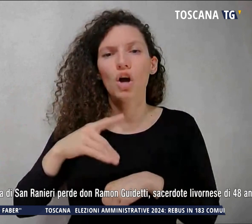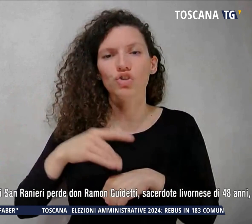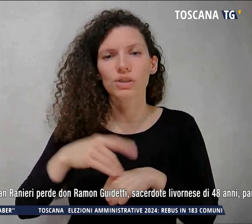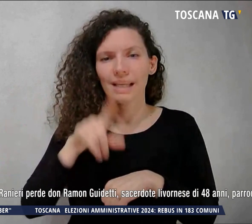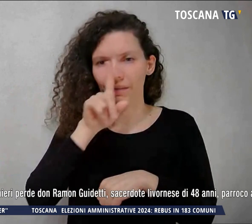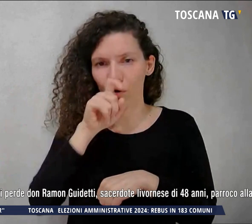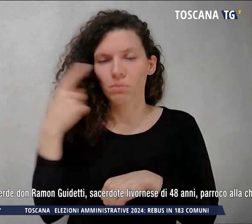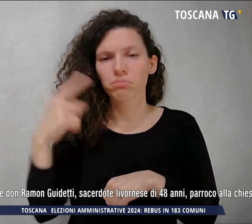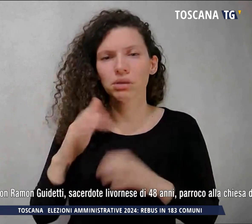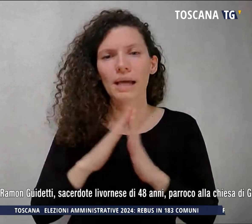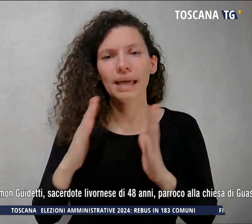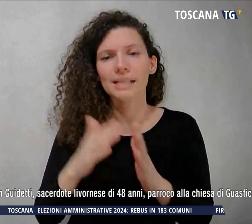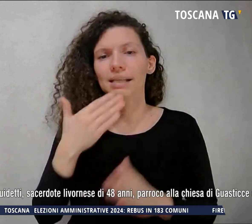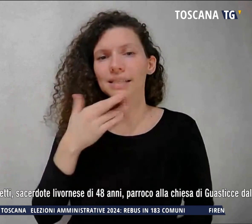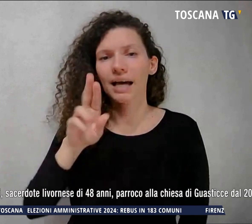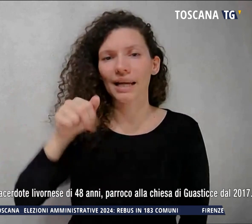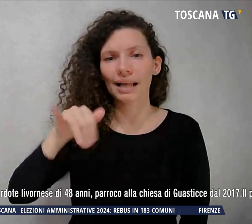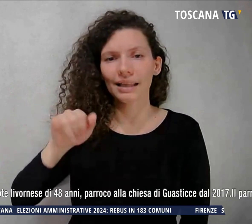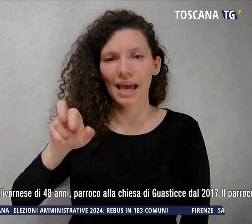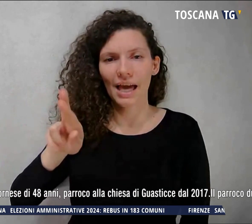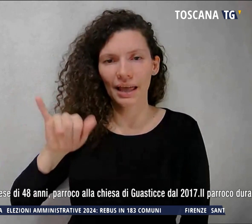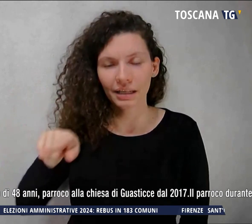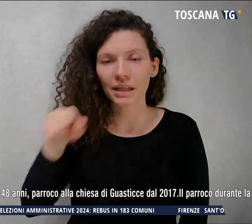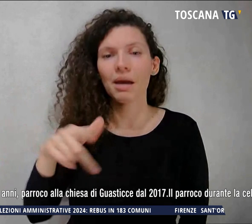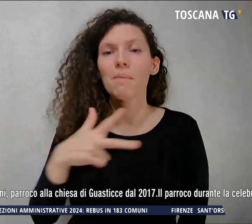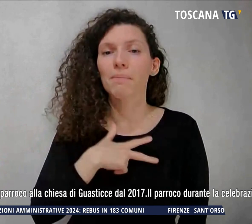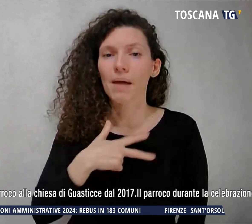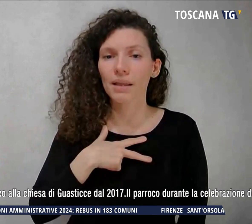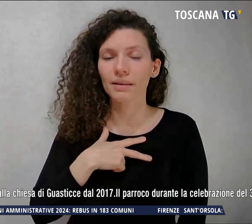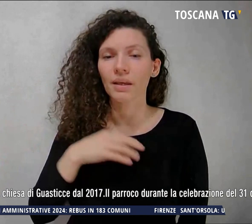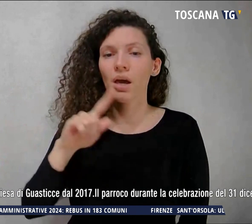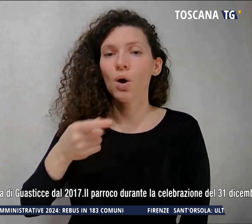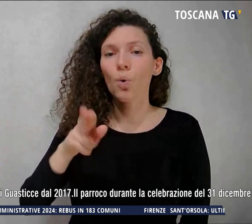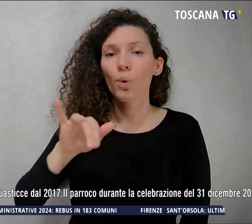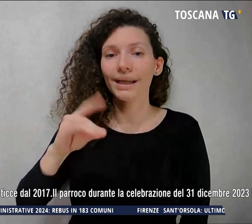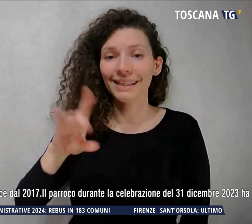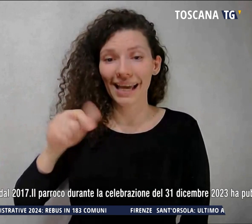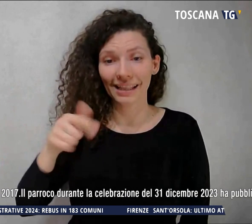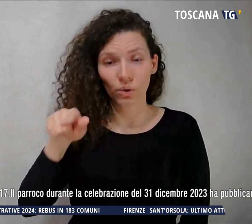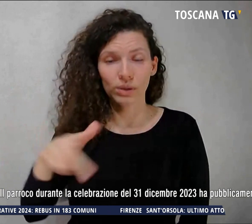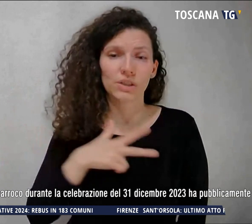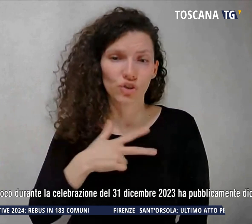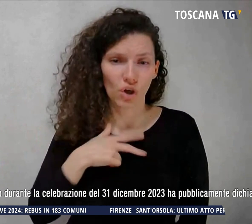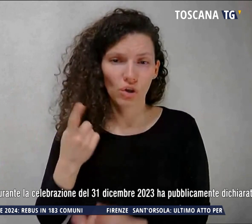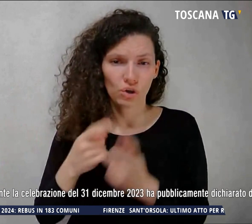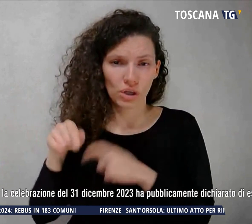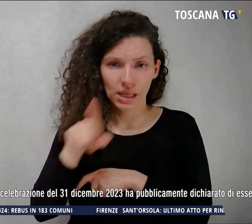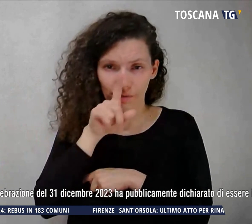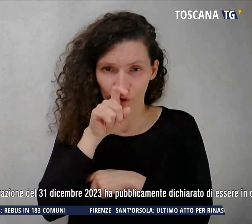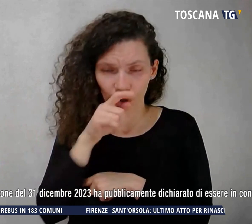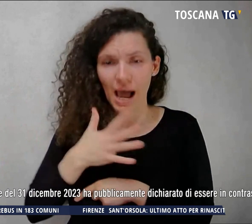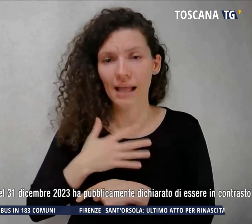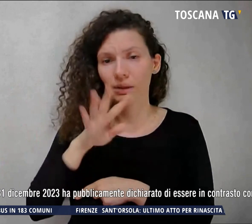perde Don Ramon Guidetti, sacerdote livornese di 48 anni, parroco